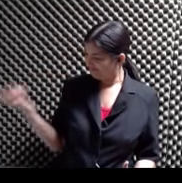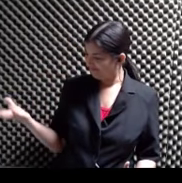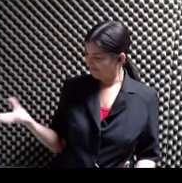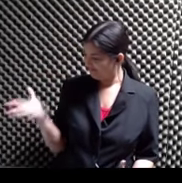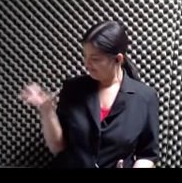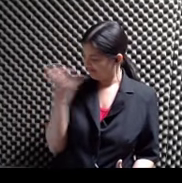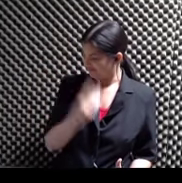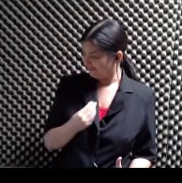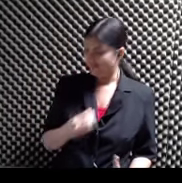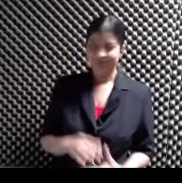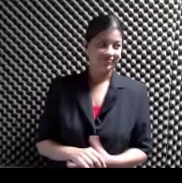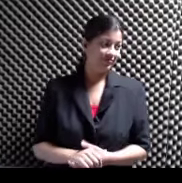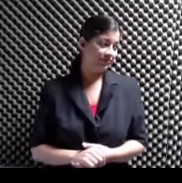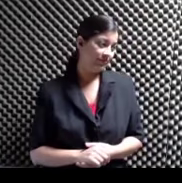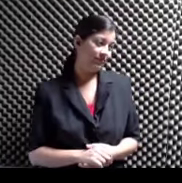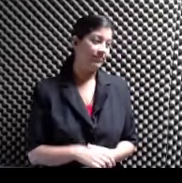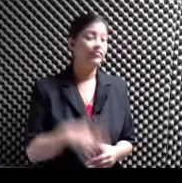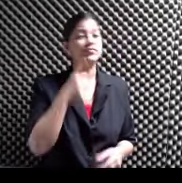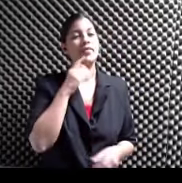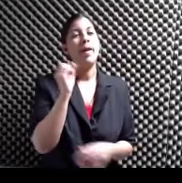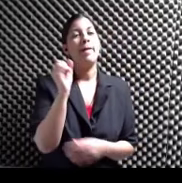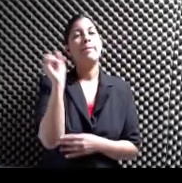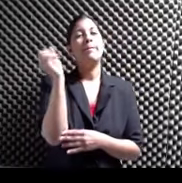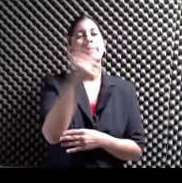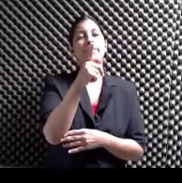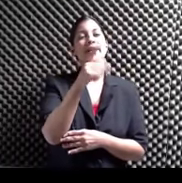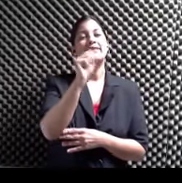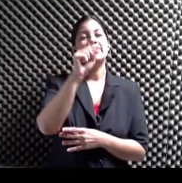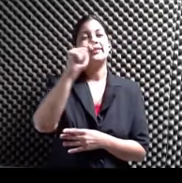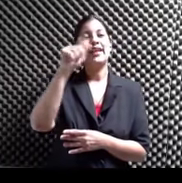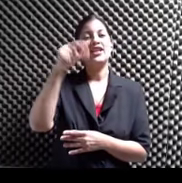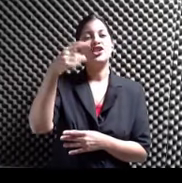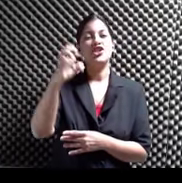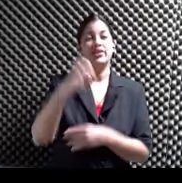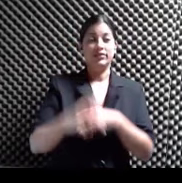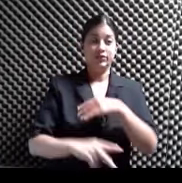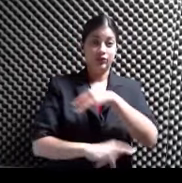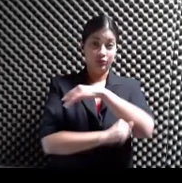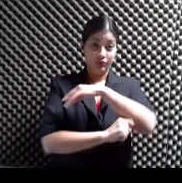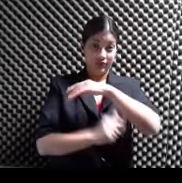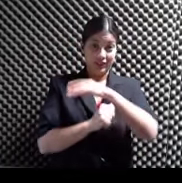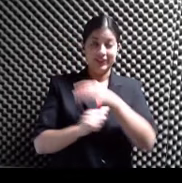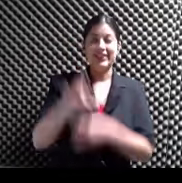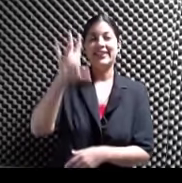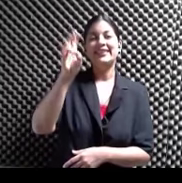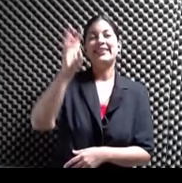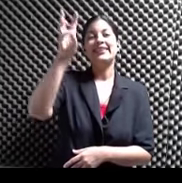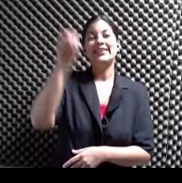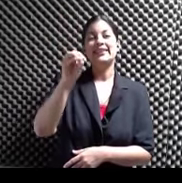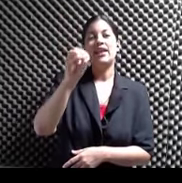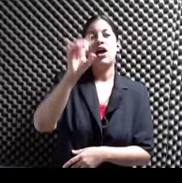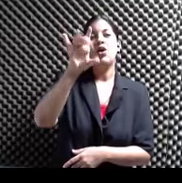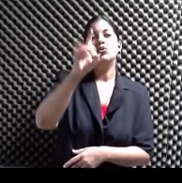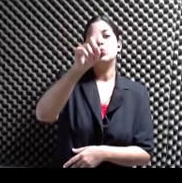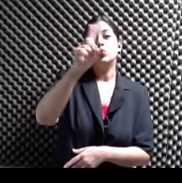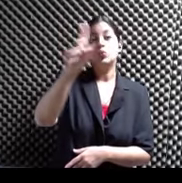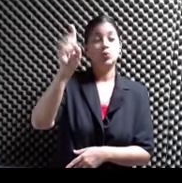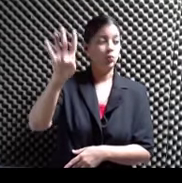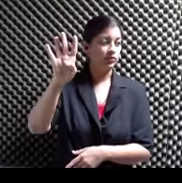informar Verdad que es de Backstage by J.M.L. El Trujillo Alto 760 8114 Pero tengo que informar también Que esto yo no lo hice